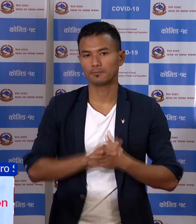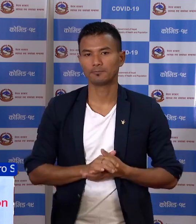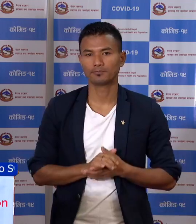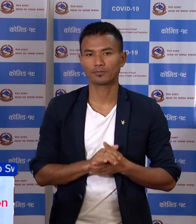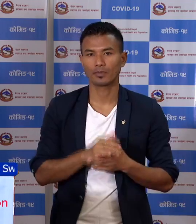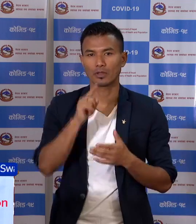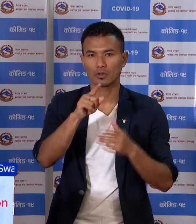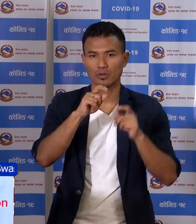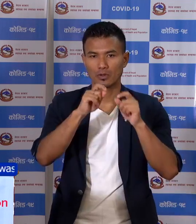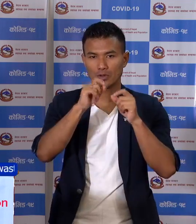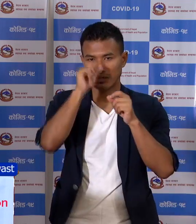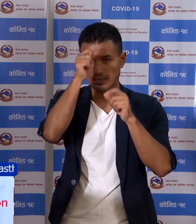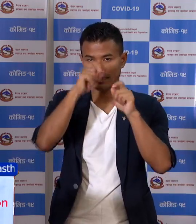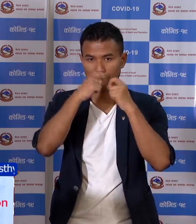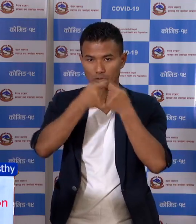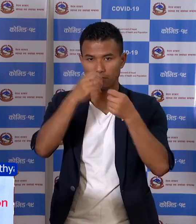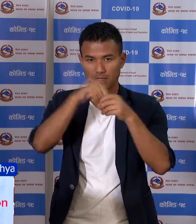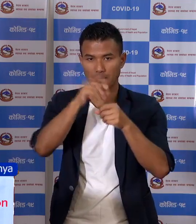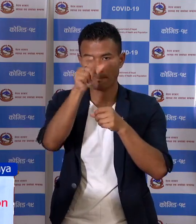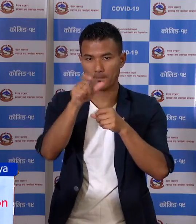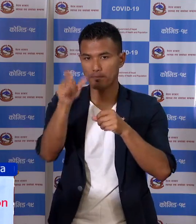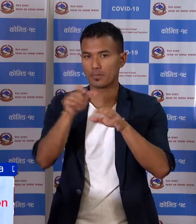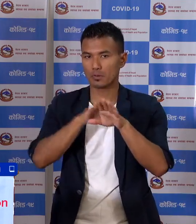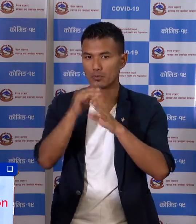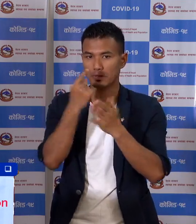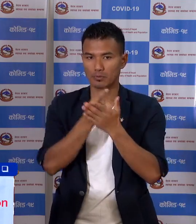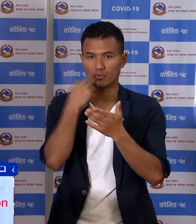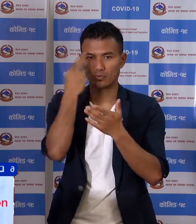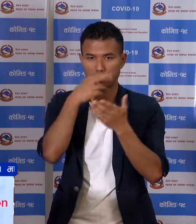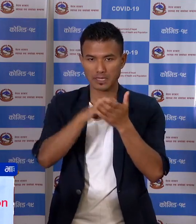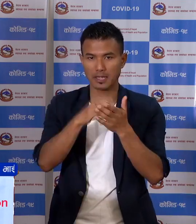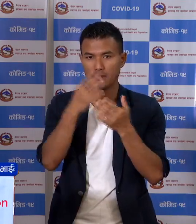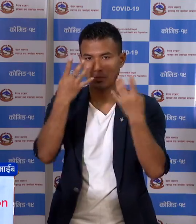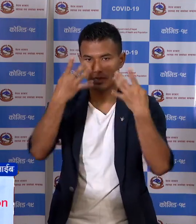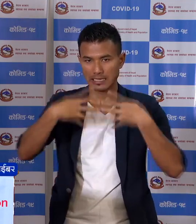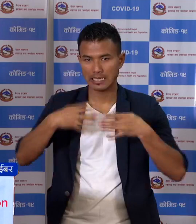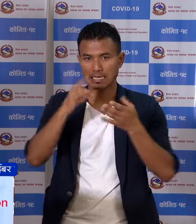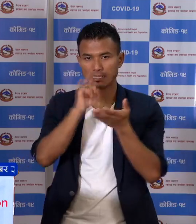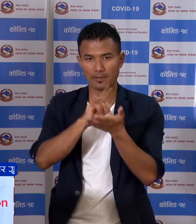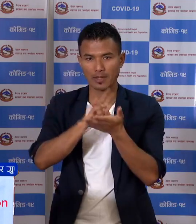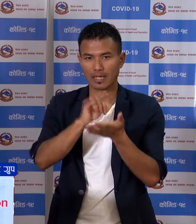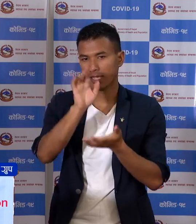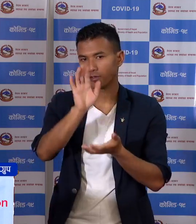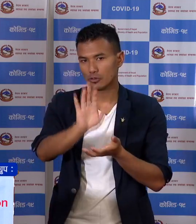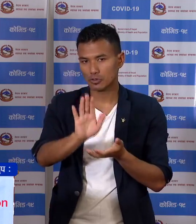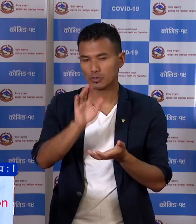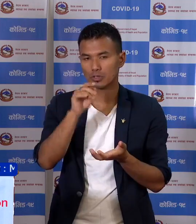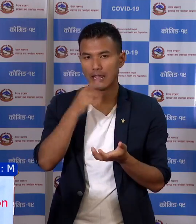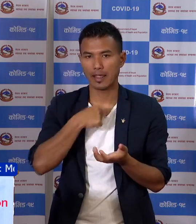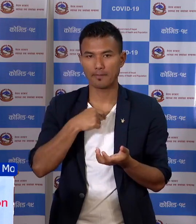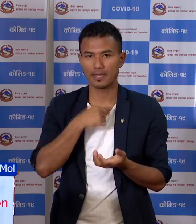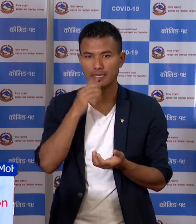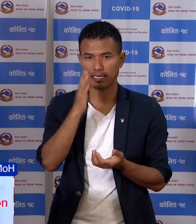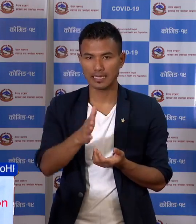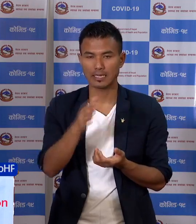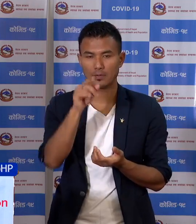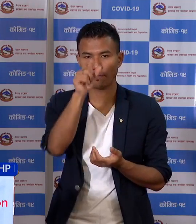सोरेर जोन मा पर्ने ब्यक्तियरू काटमंडू रुपंदेही बर्दियार जहापा का हुनु छ रामीले